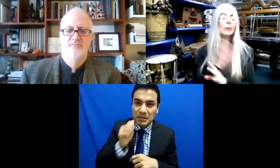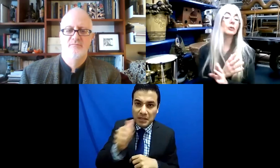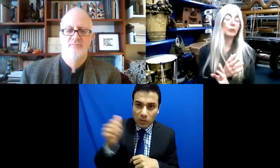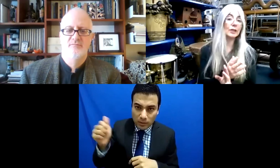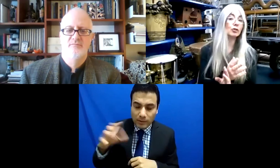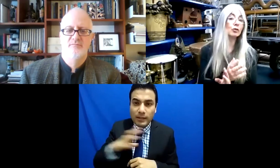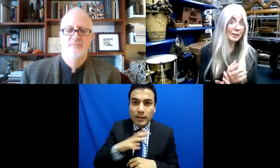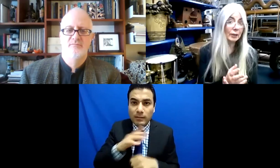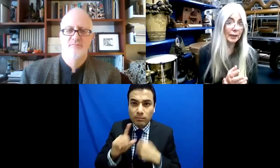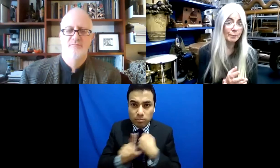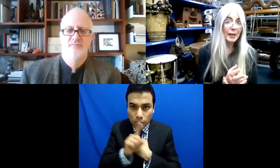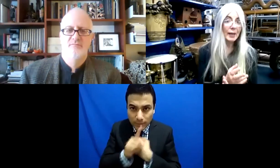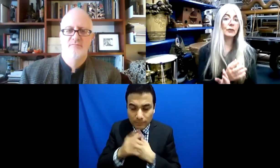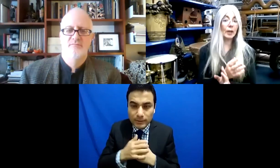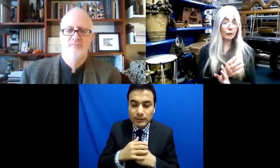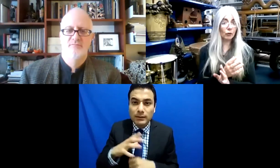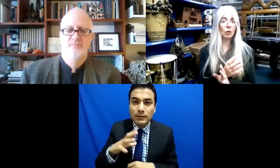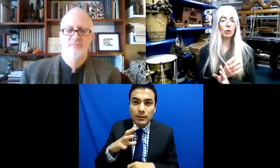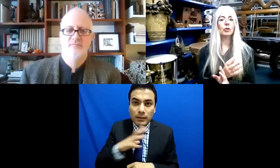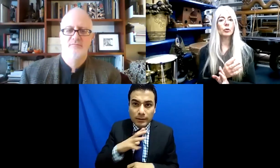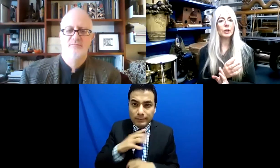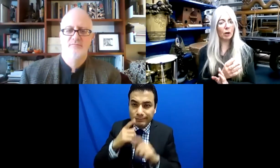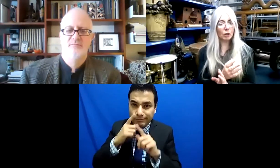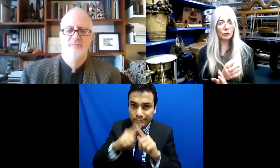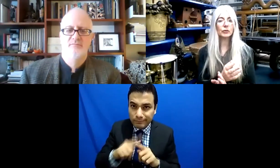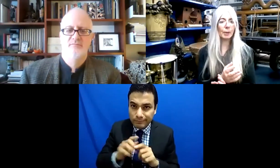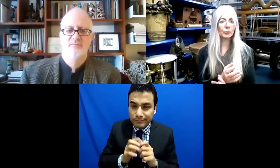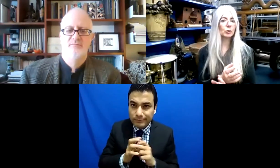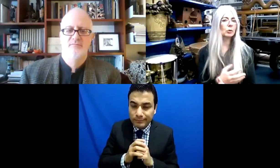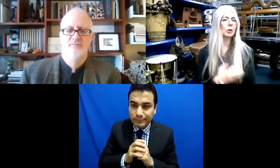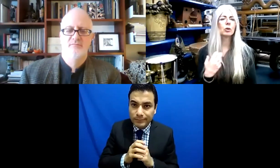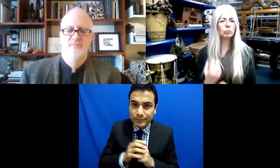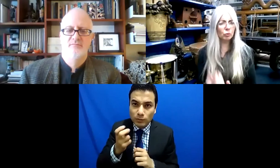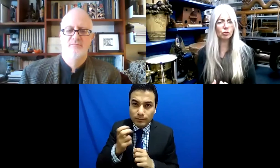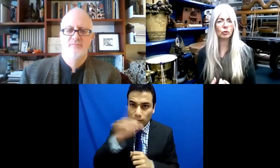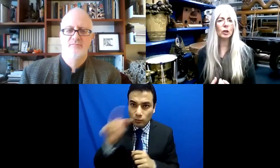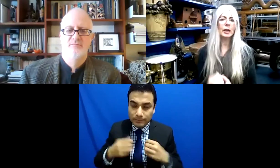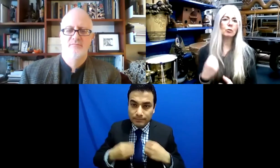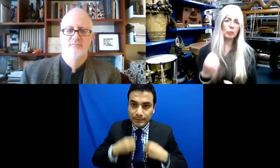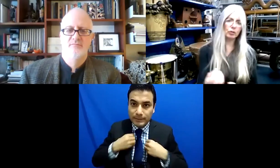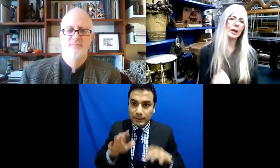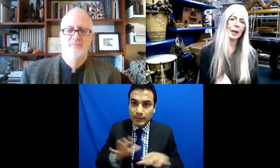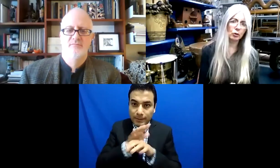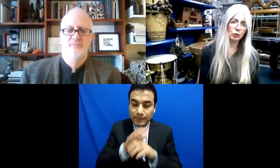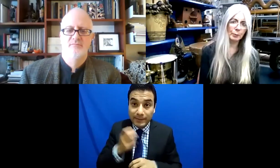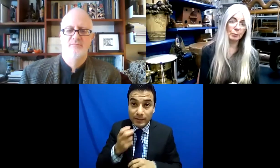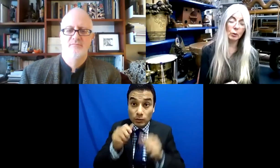que tuvieron un accidente o enfrentaron algo que les cambió la vida. Y en ese sentido, las artes son